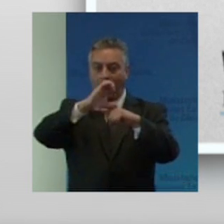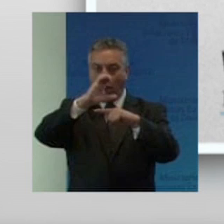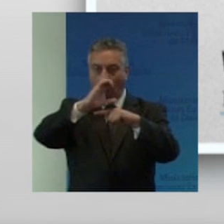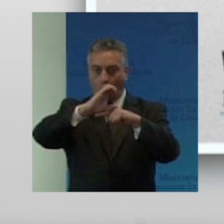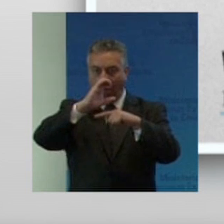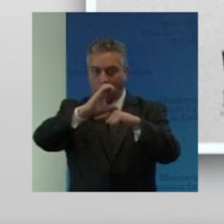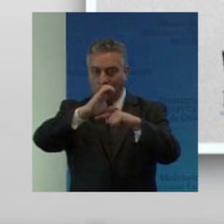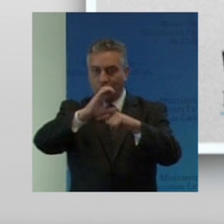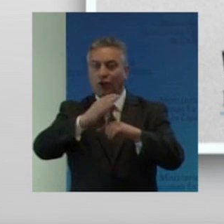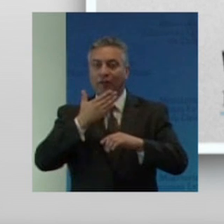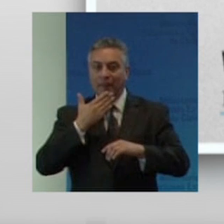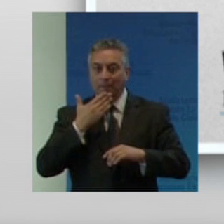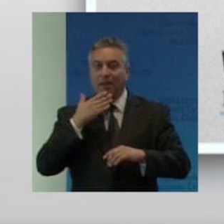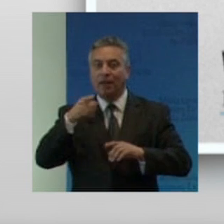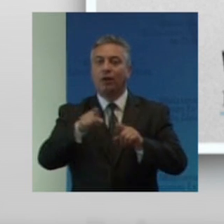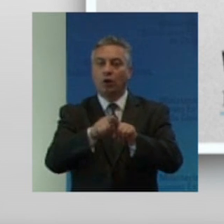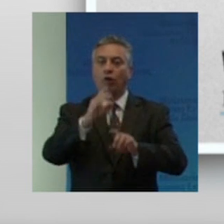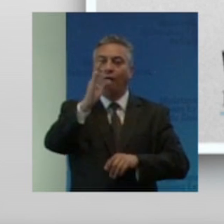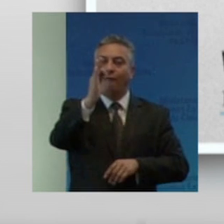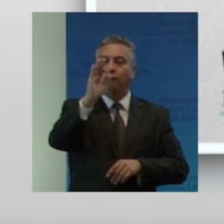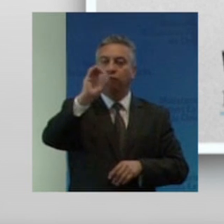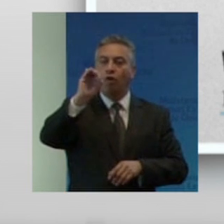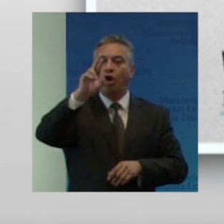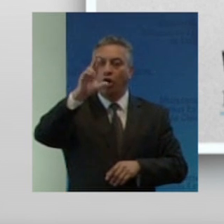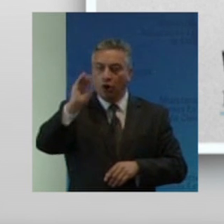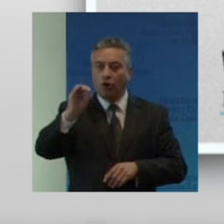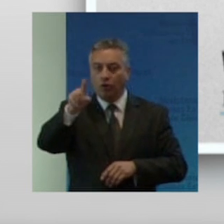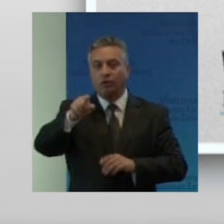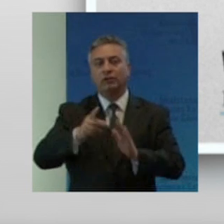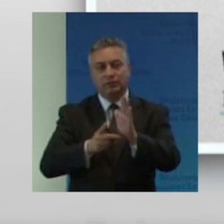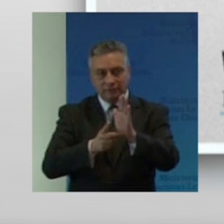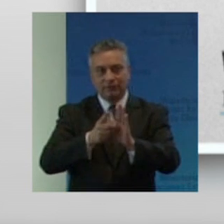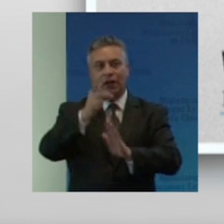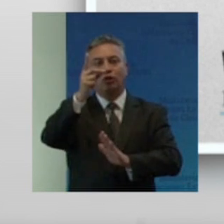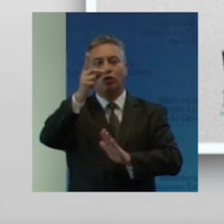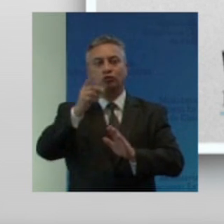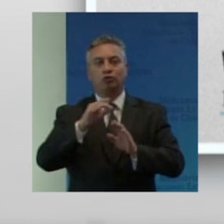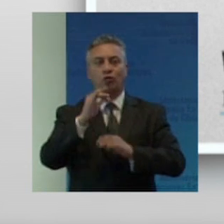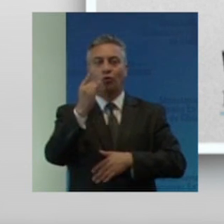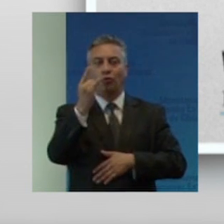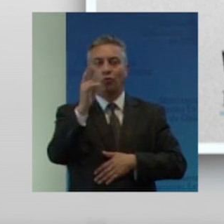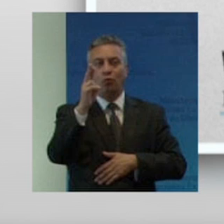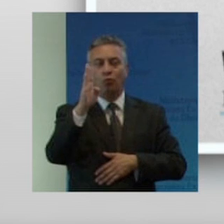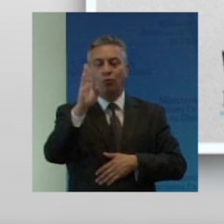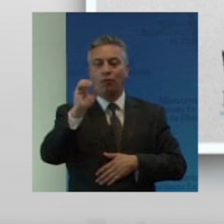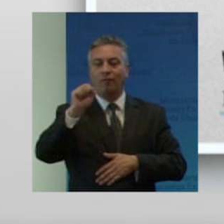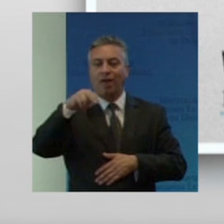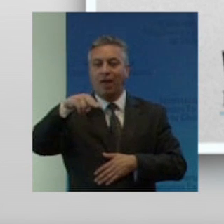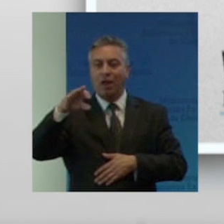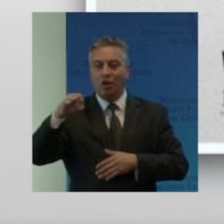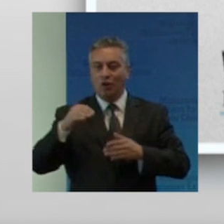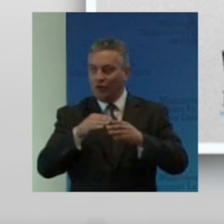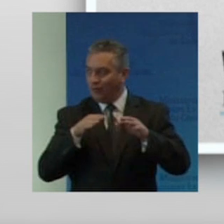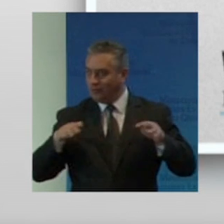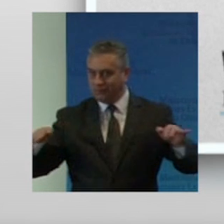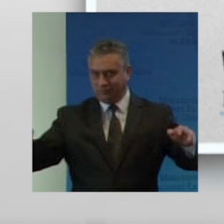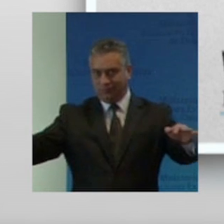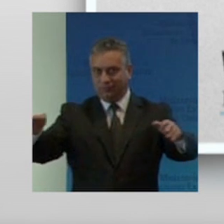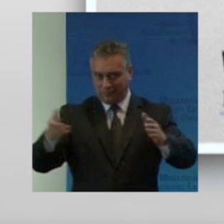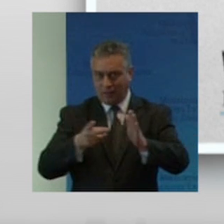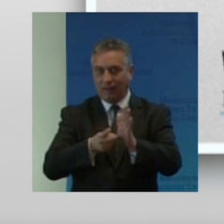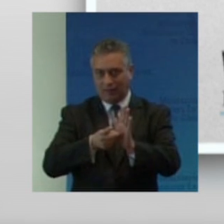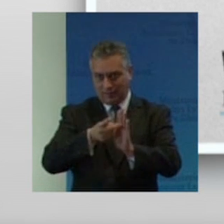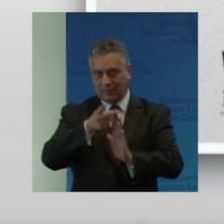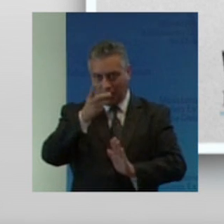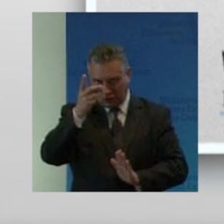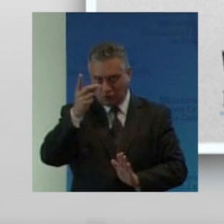organizar un foro sobre el desarrollo urbano que integre la discapacidad las personas